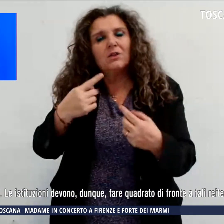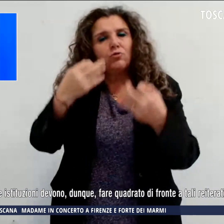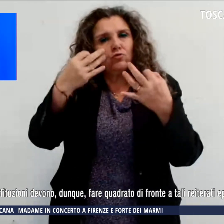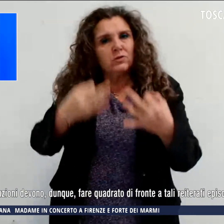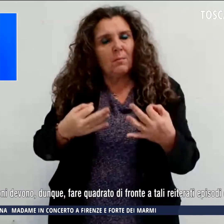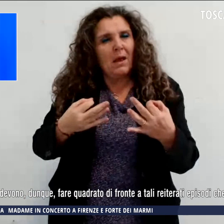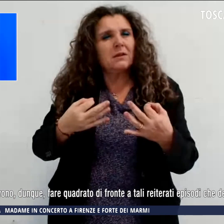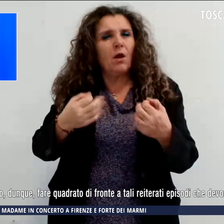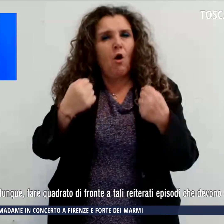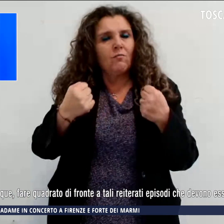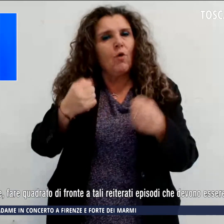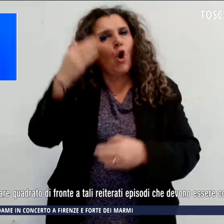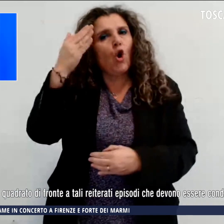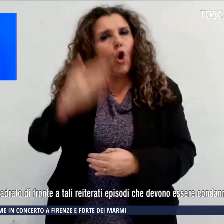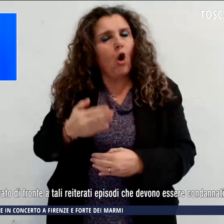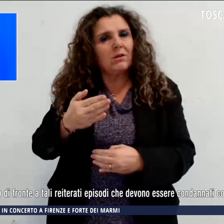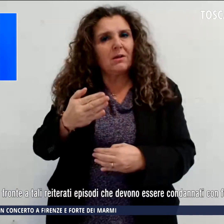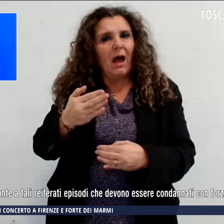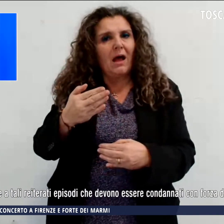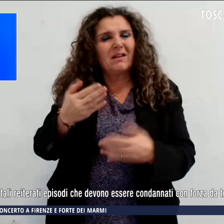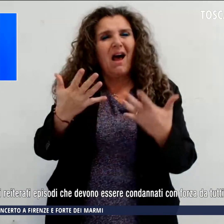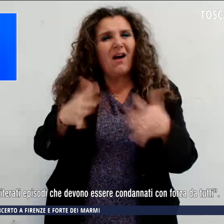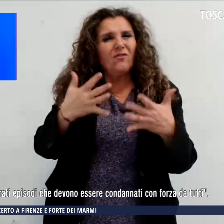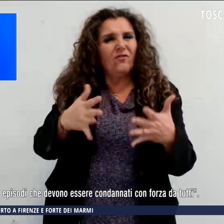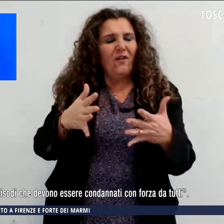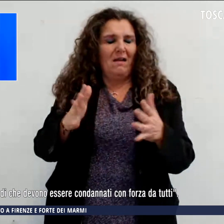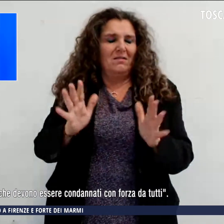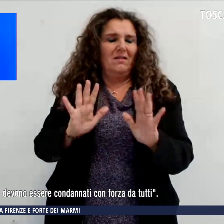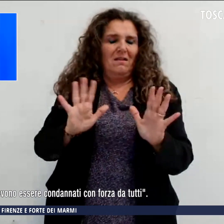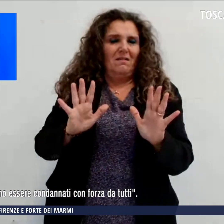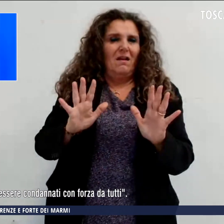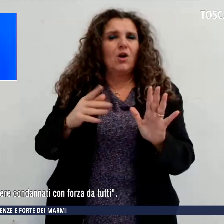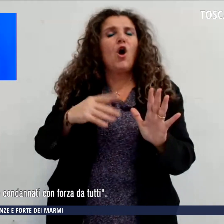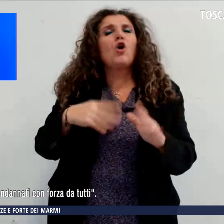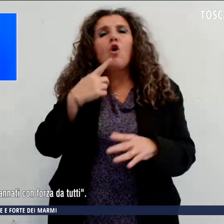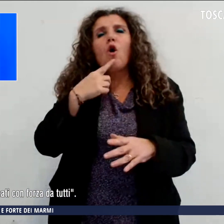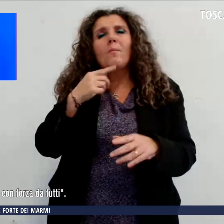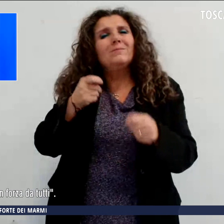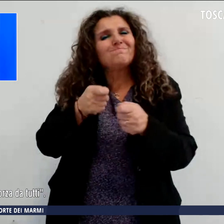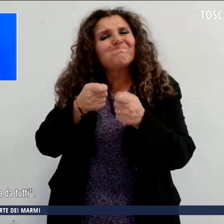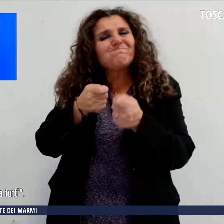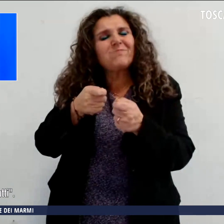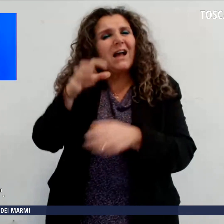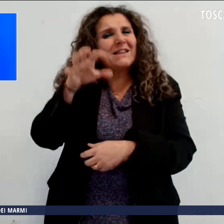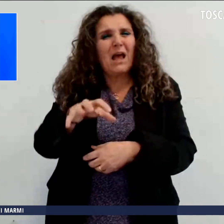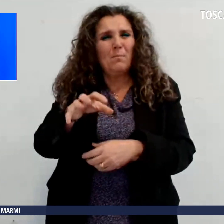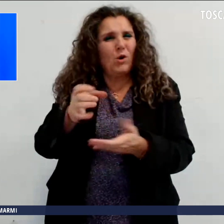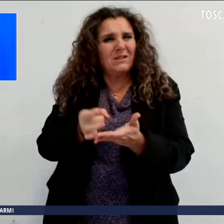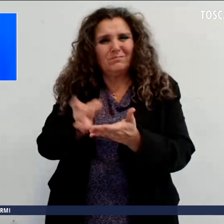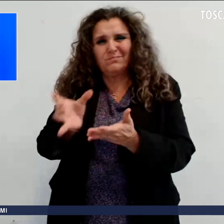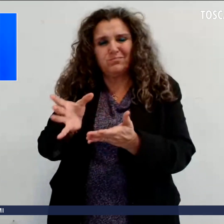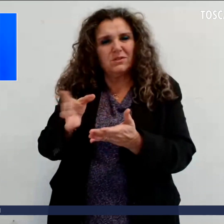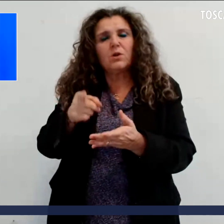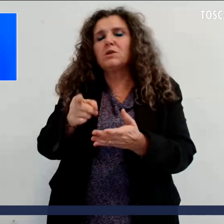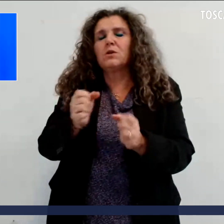seguito di fatti incresciosi che puntano a minare la nostra democrazia, è soggetto a questi inaccettabili